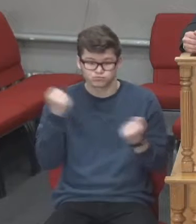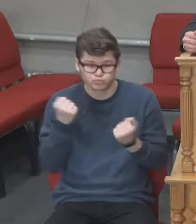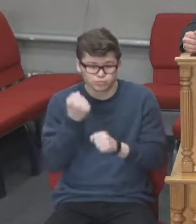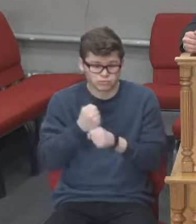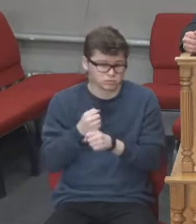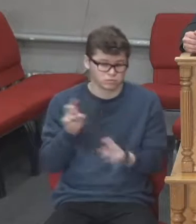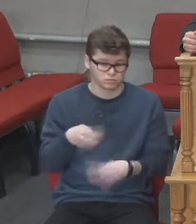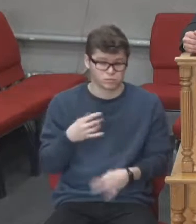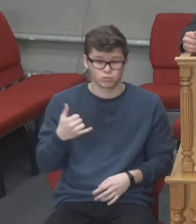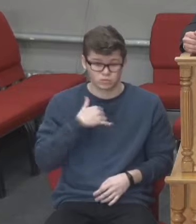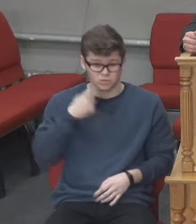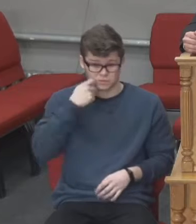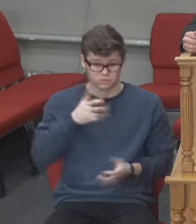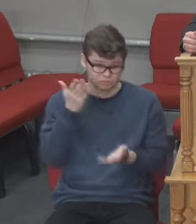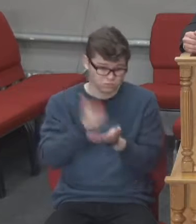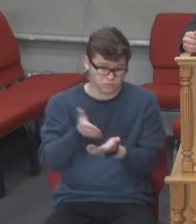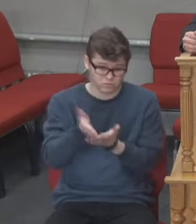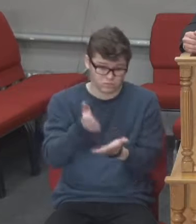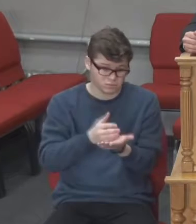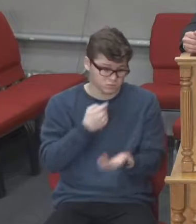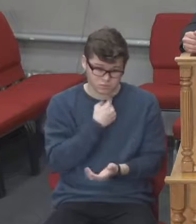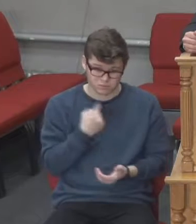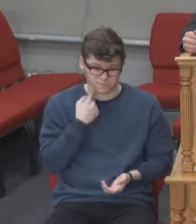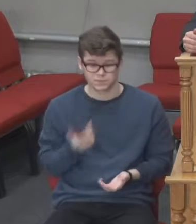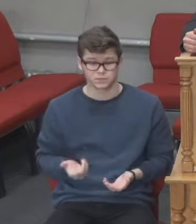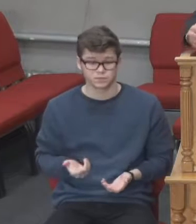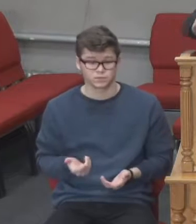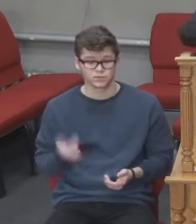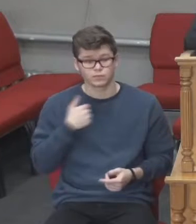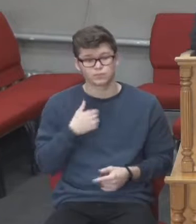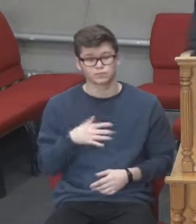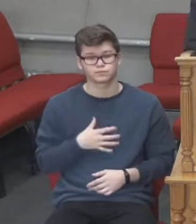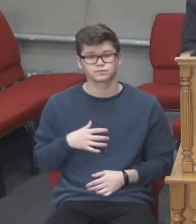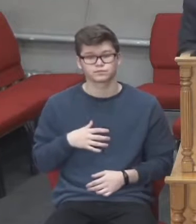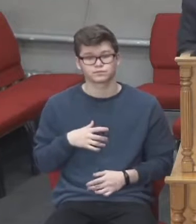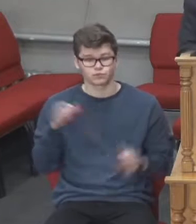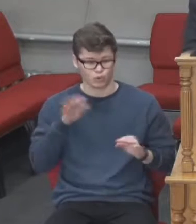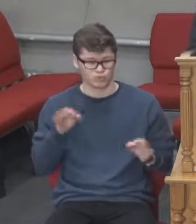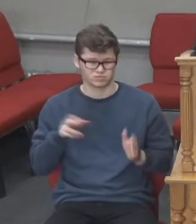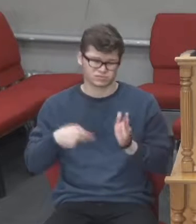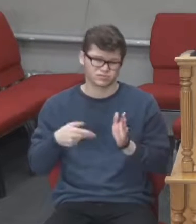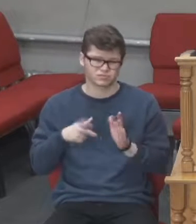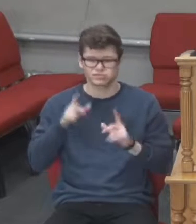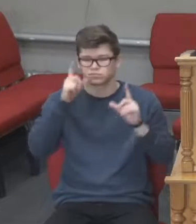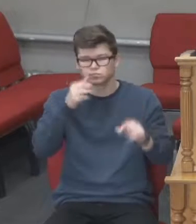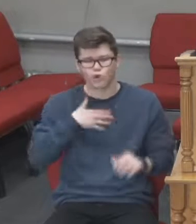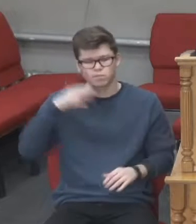В Україні є хліб. Я восени їхав залізницею до батька і